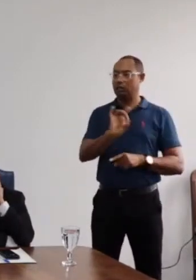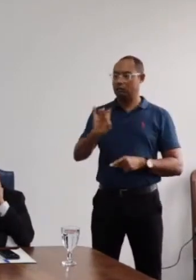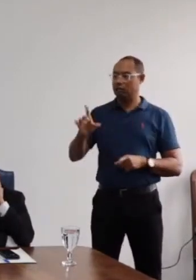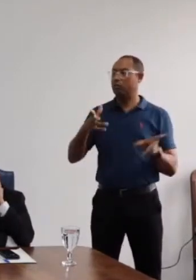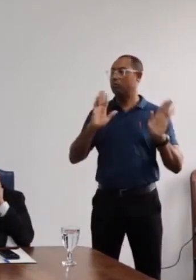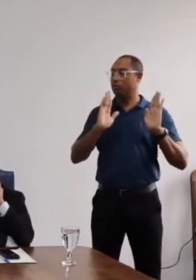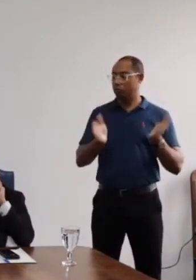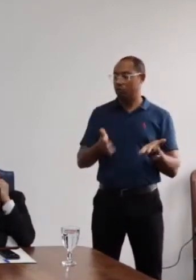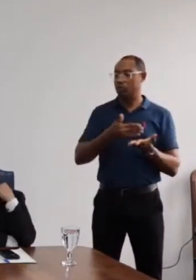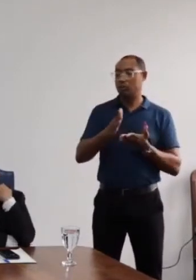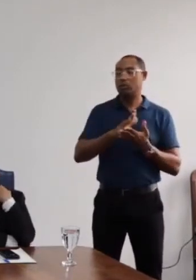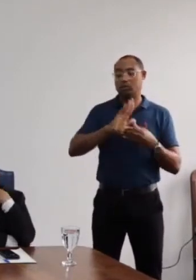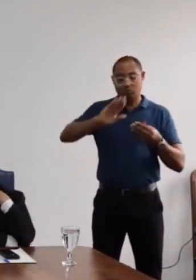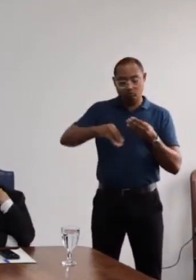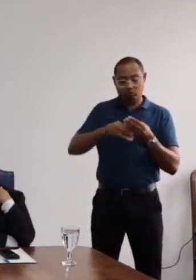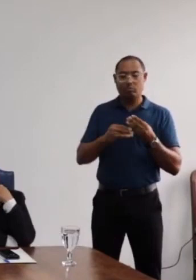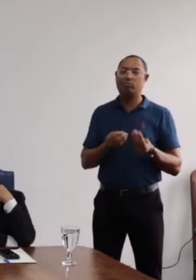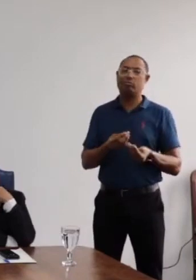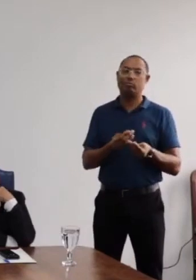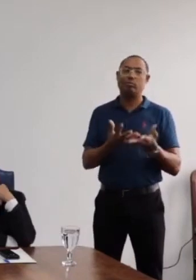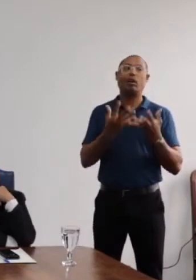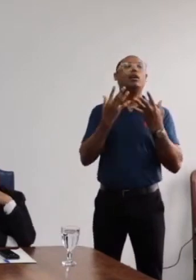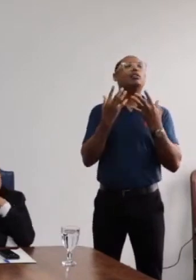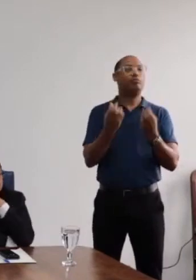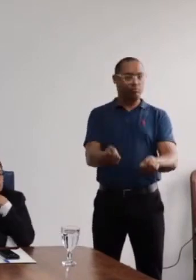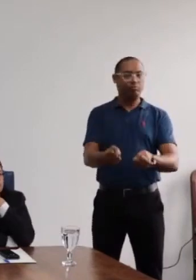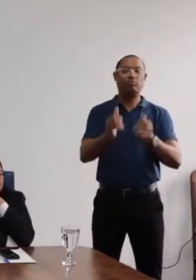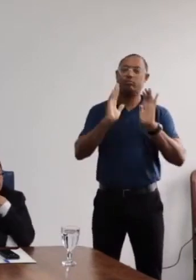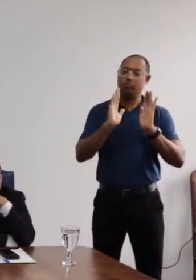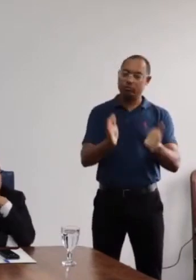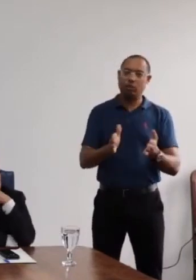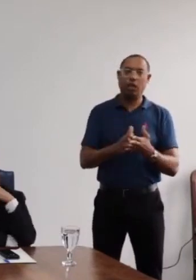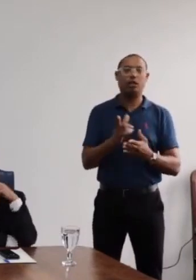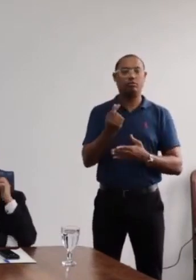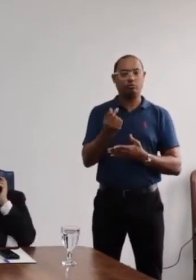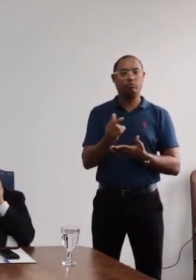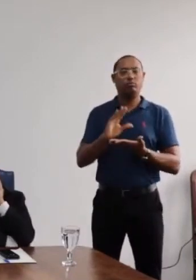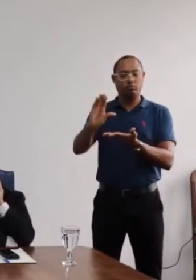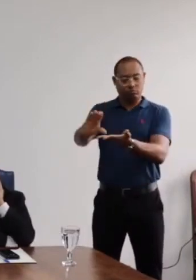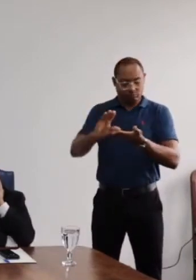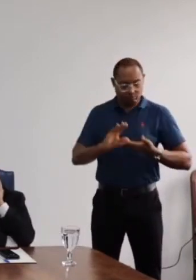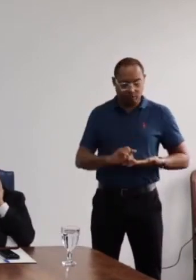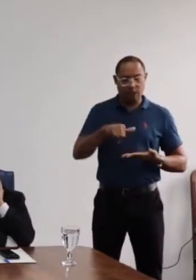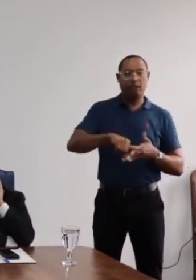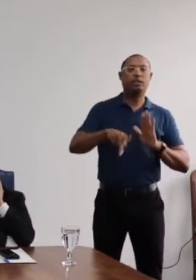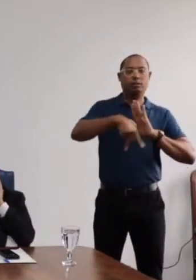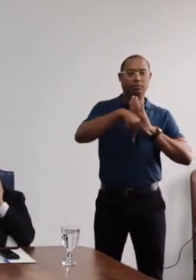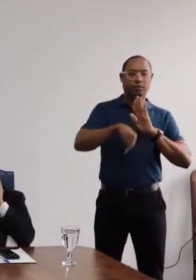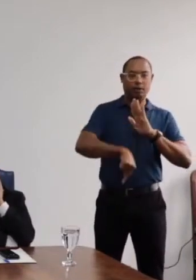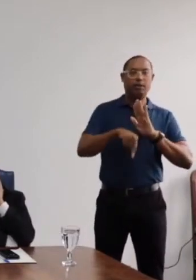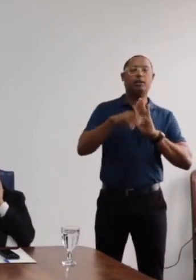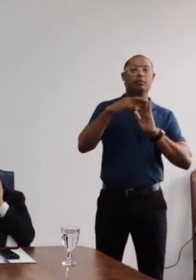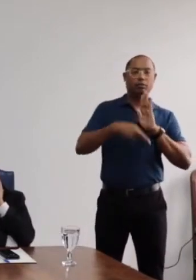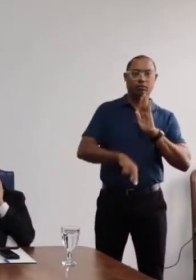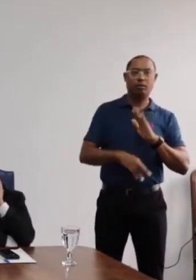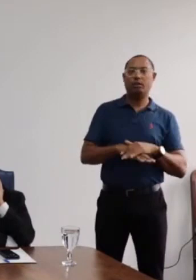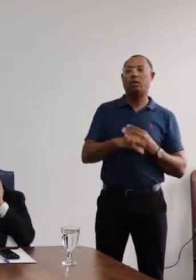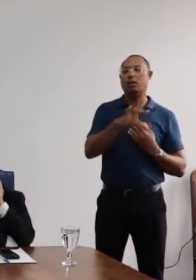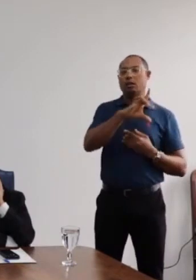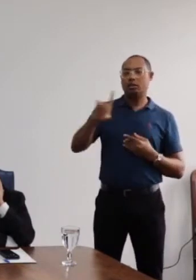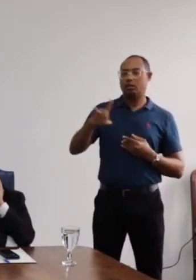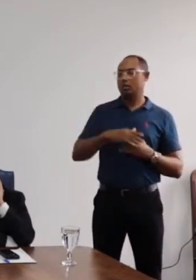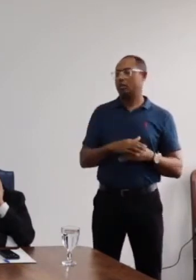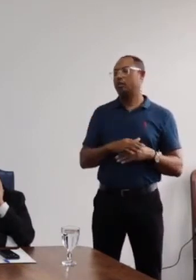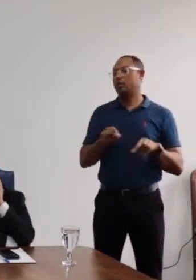Nós tivemos essa confirmação desse volume de recurso, através da coordenadora da